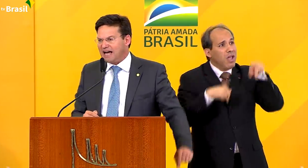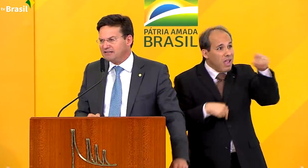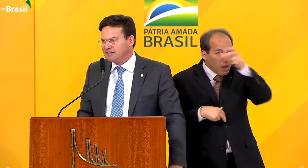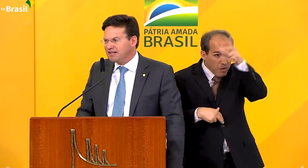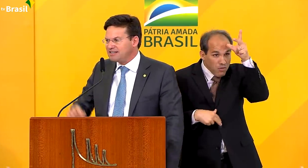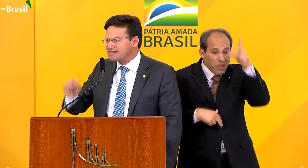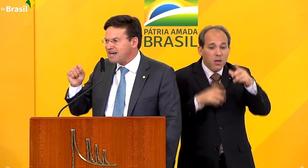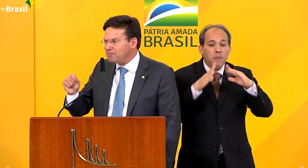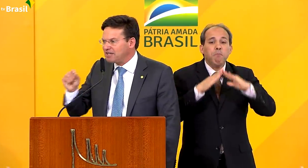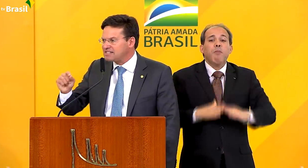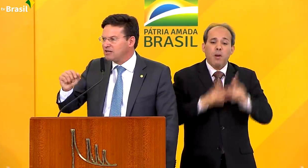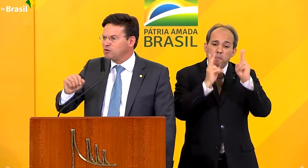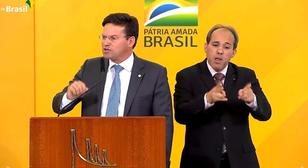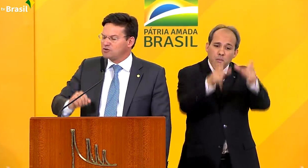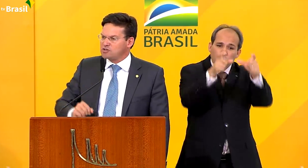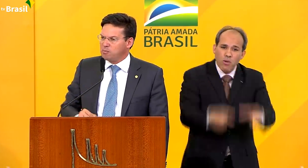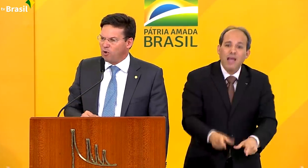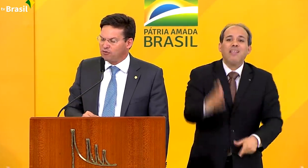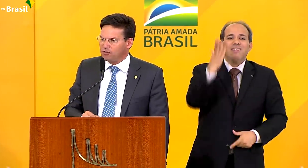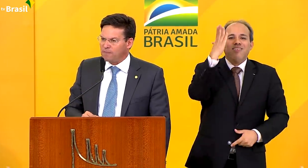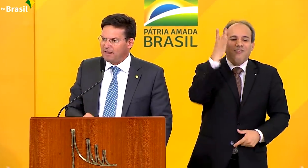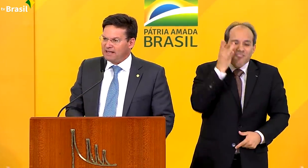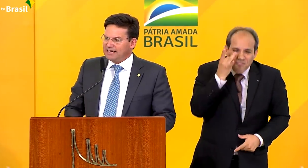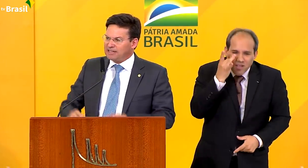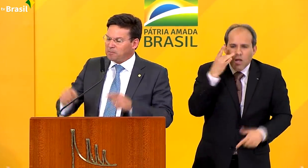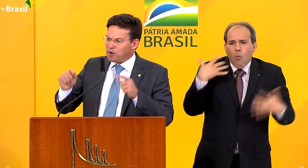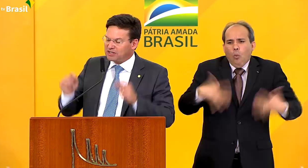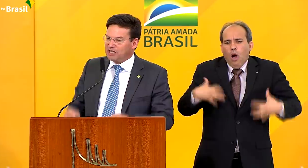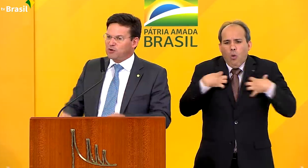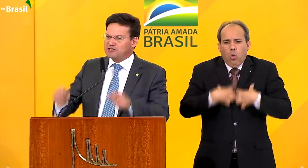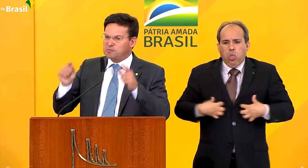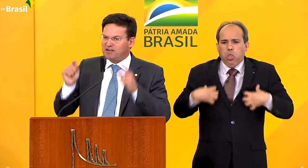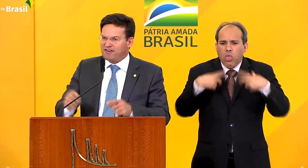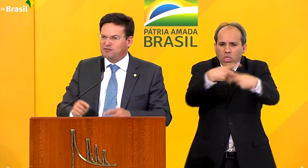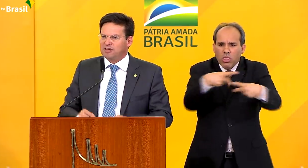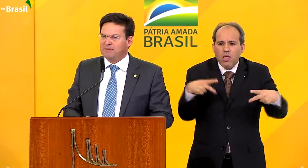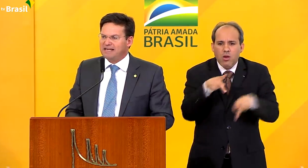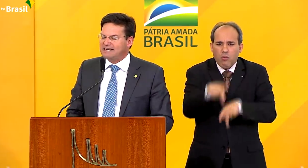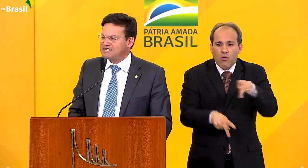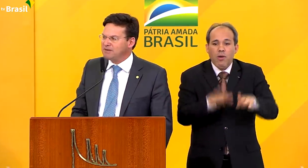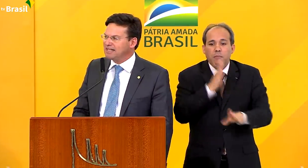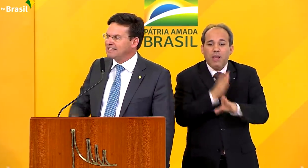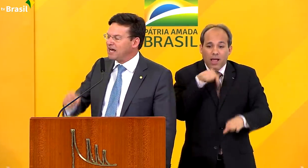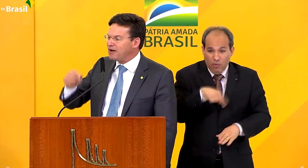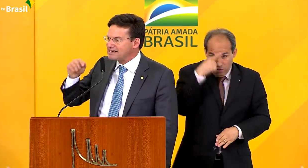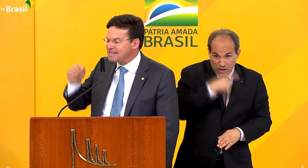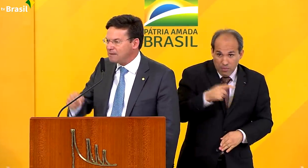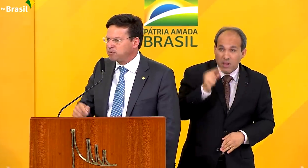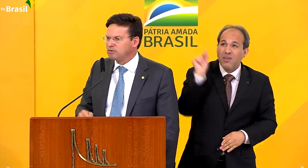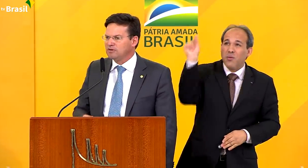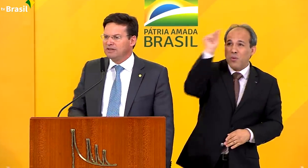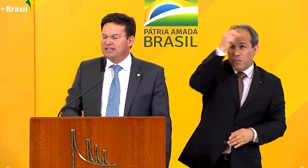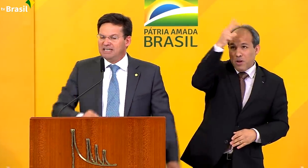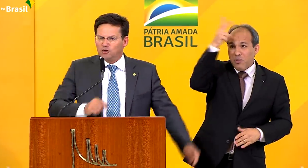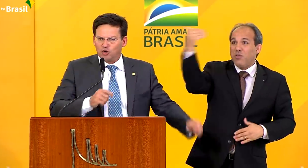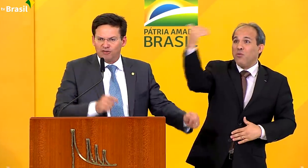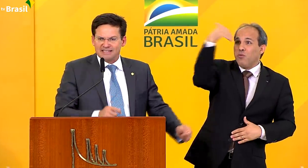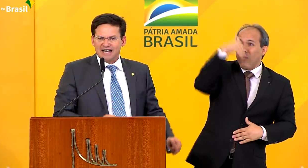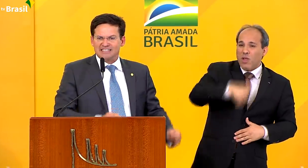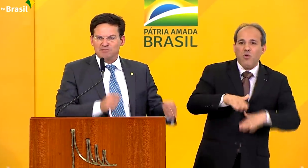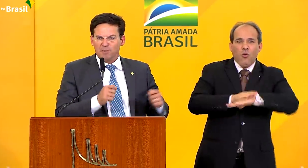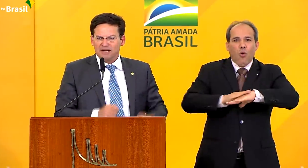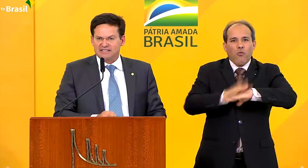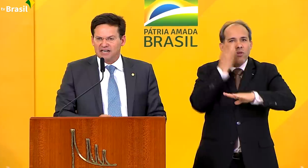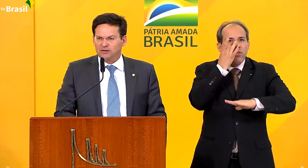na localidade e sabe das angústias do seu povo. Então, portanto, esses prefeitos também essa semana deram exemplo, indo